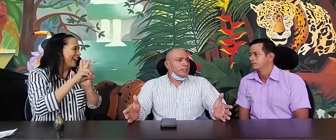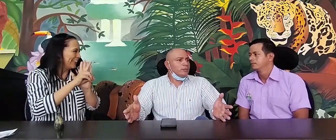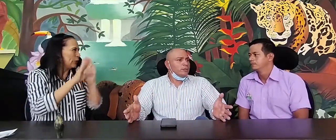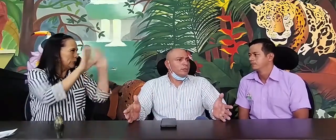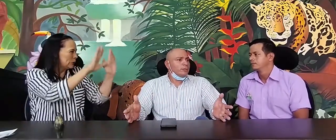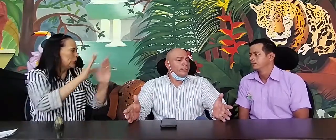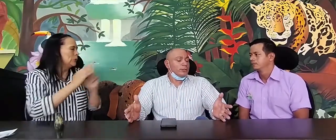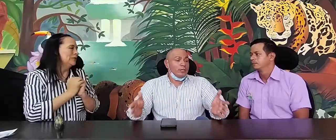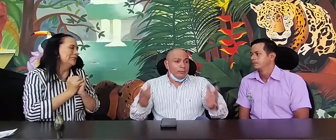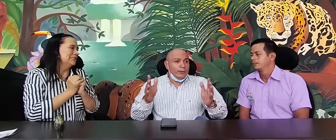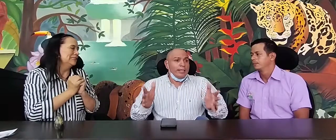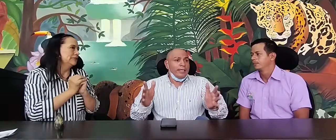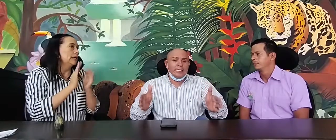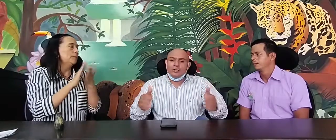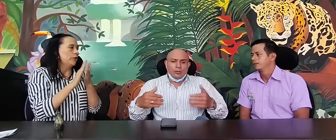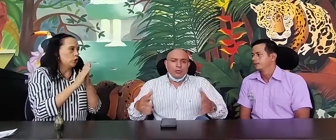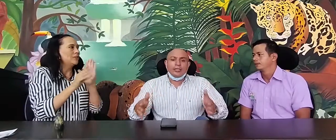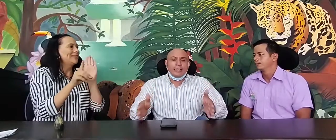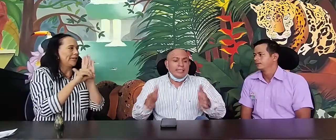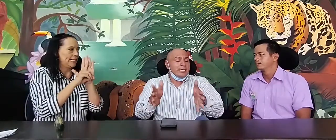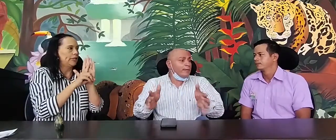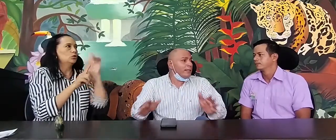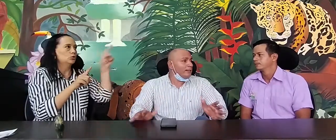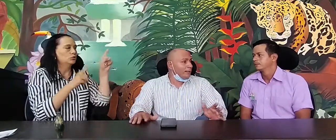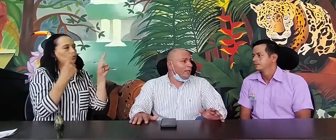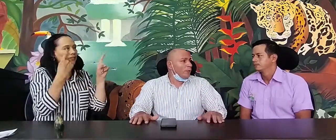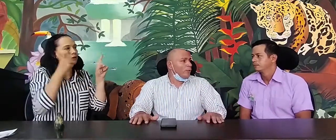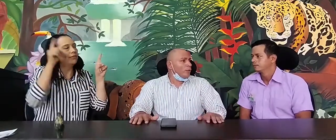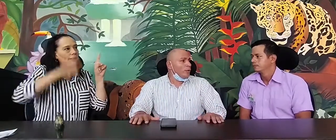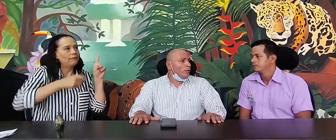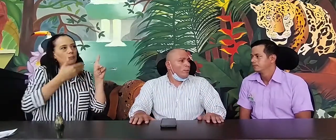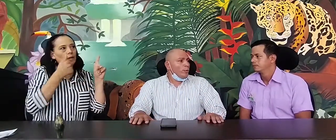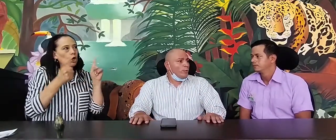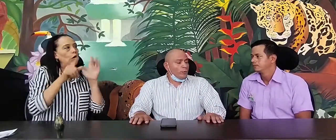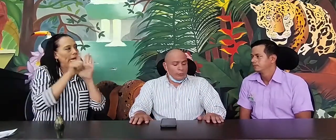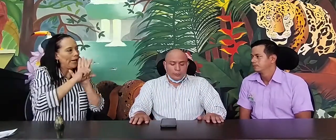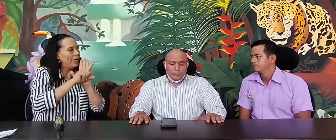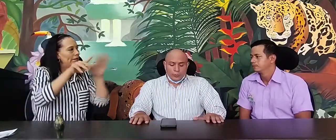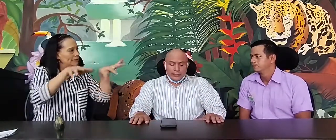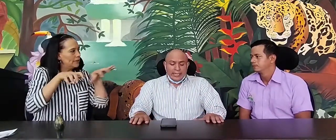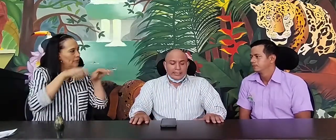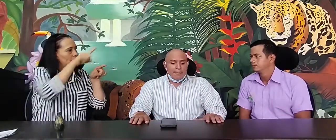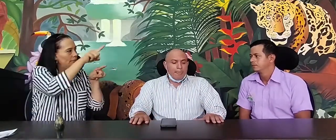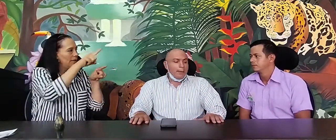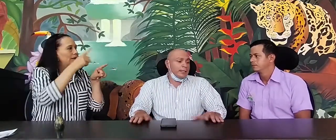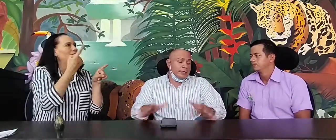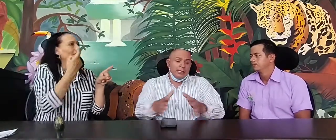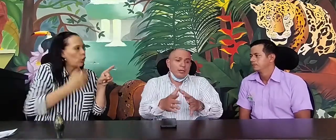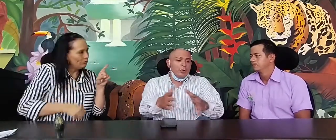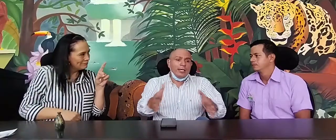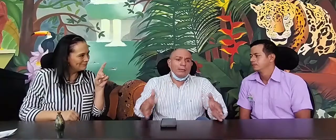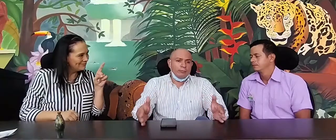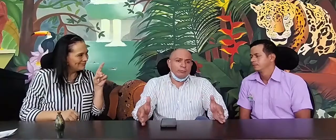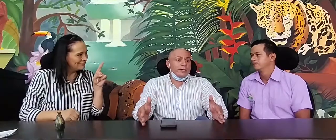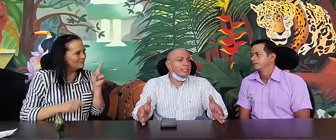¿cierto? Perdón, después de decreto o no de ordenanza, habían dejado por ordenanza. Y tiene ahora, pues